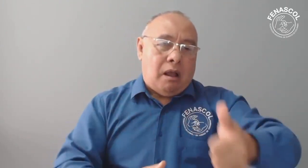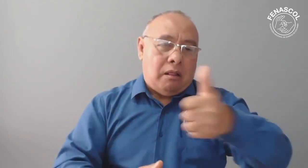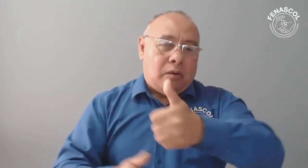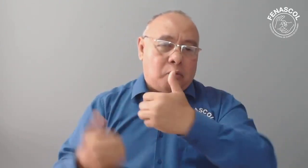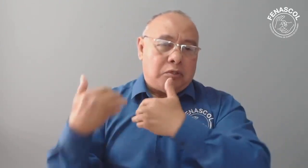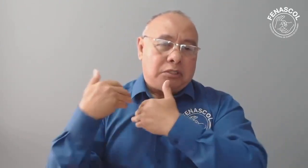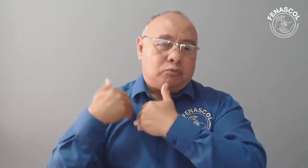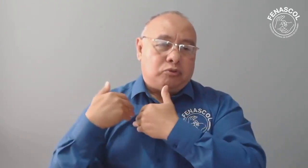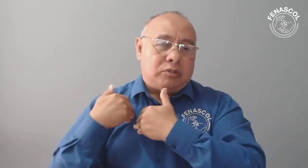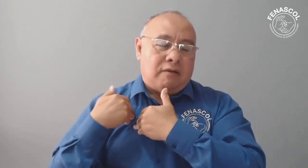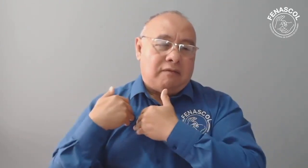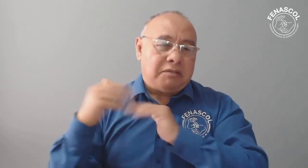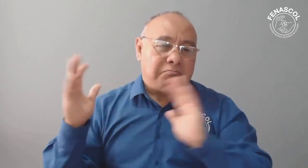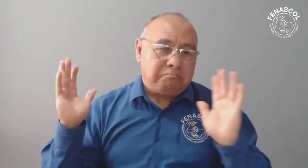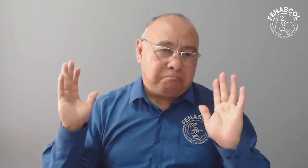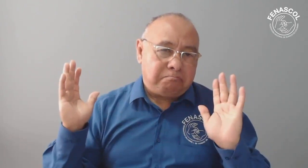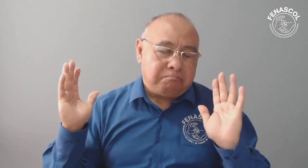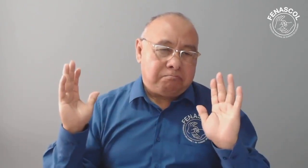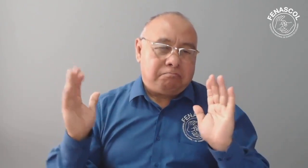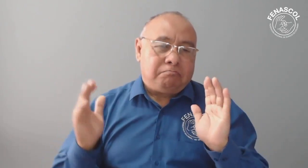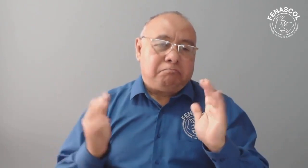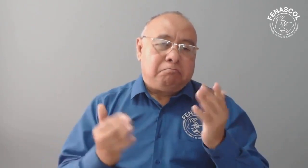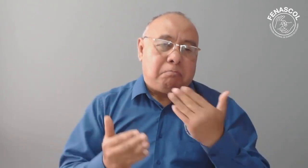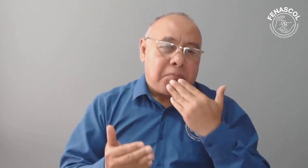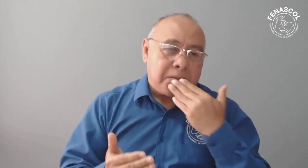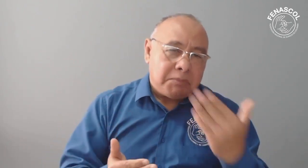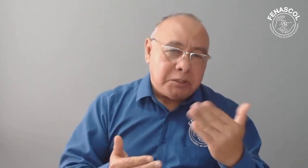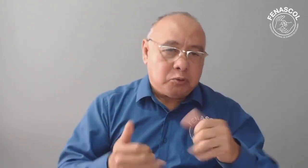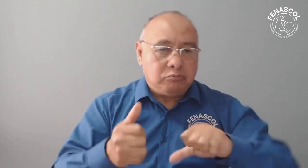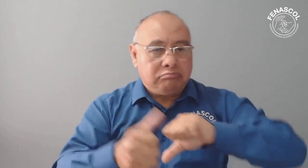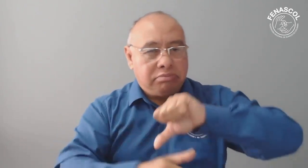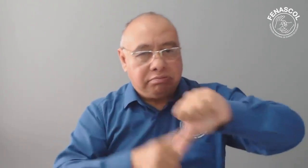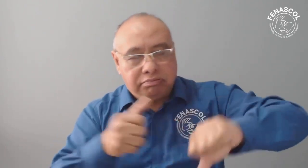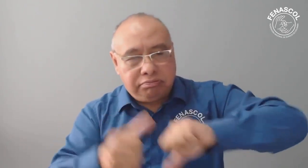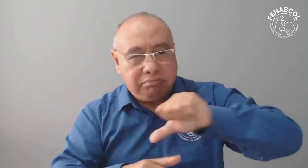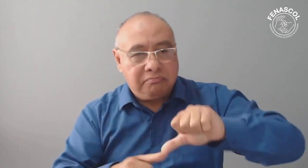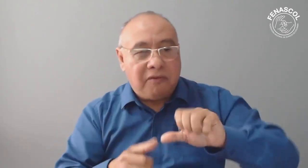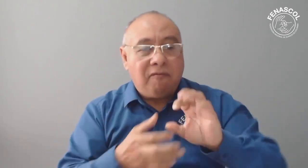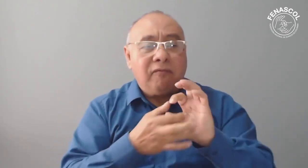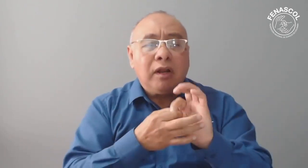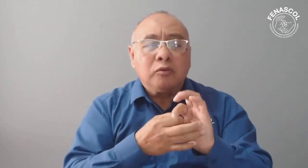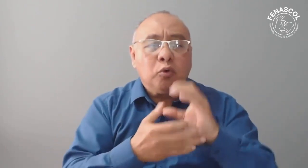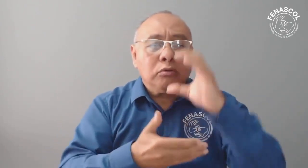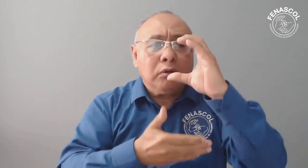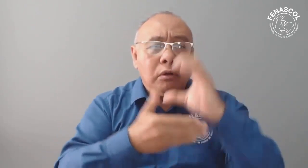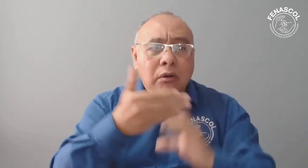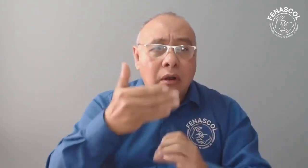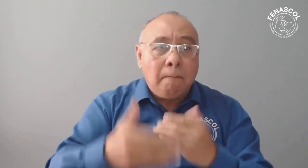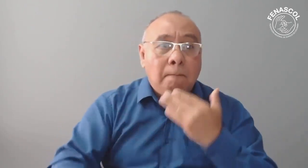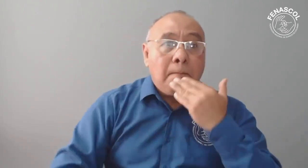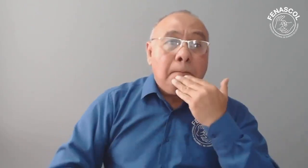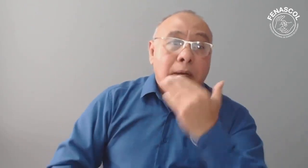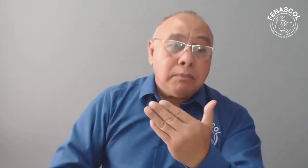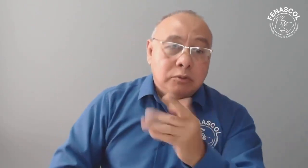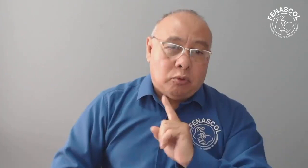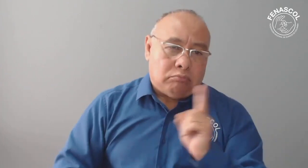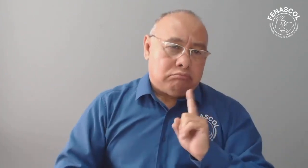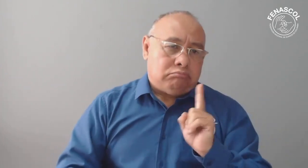tomando este documento será responsable de realizar la solicitud de permiso en sus respectivos trabajos. Reitero, este